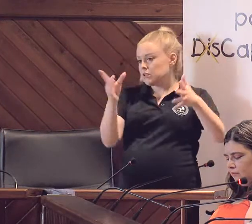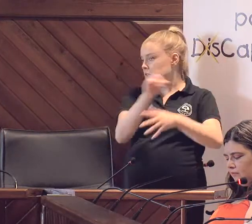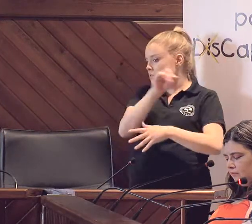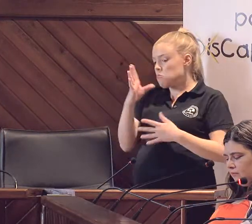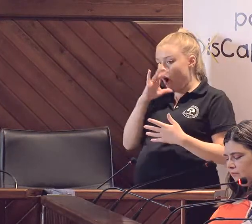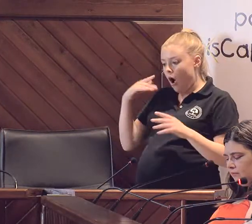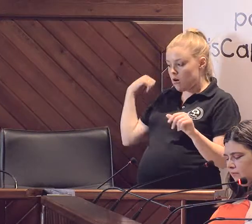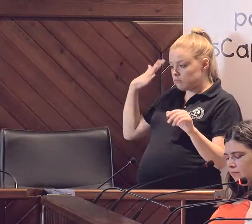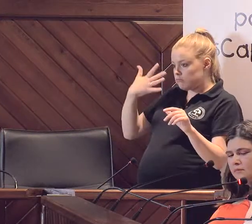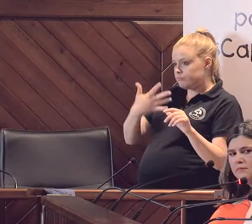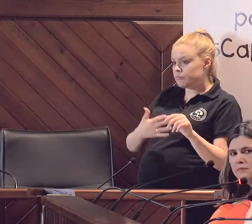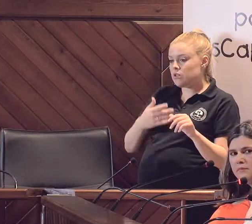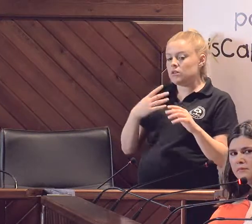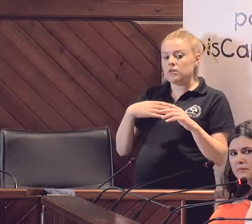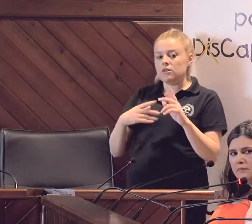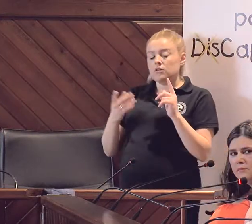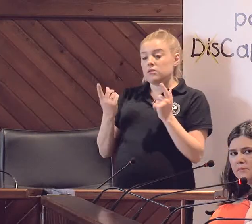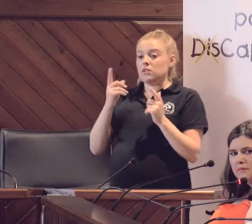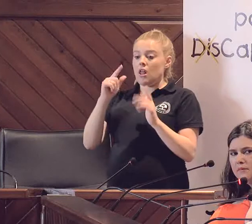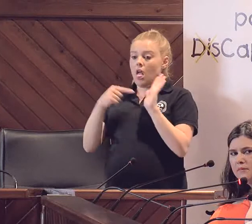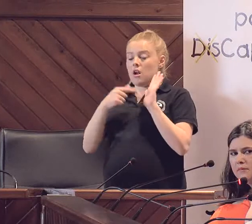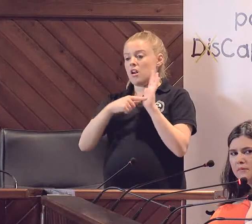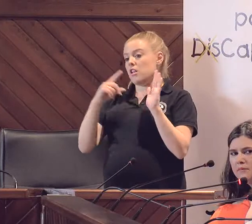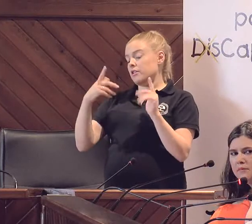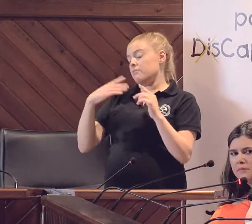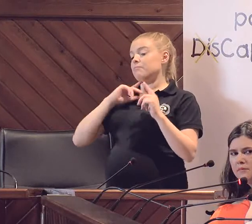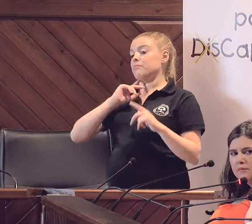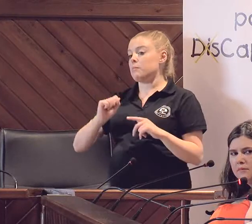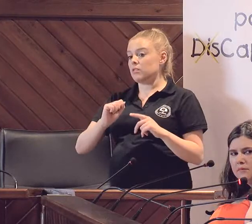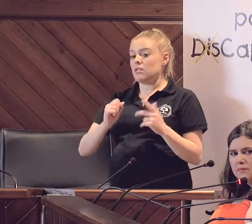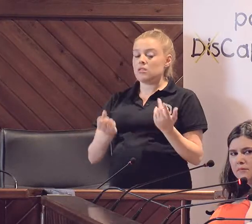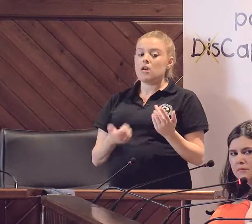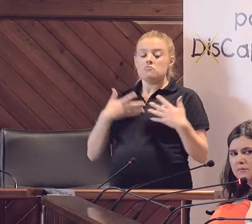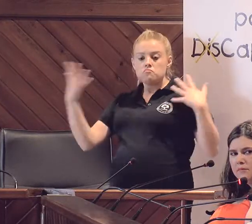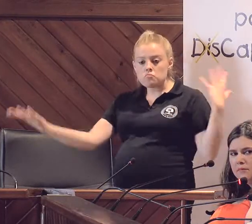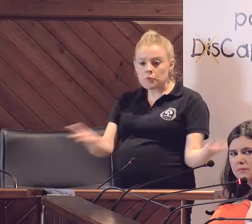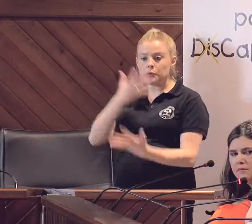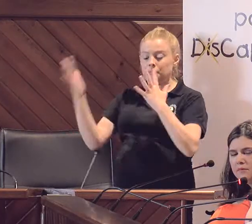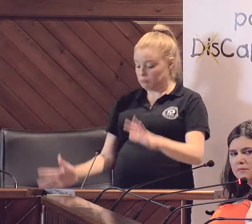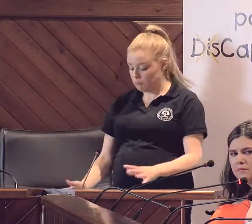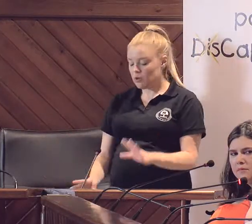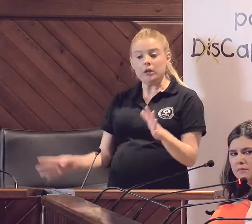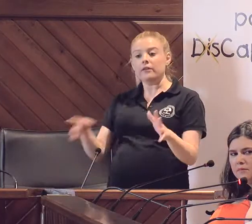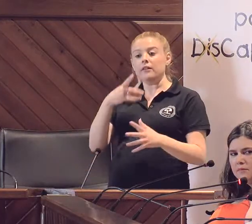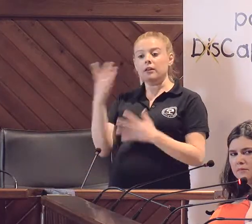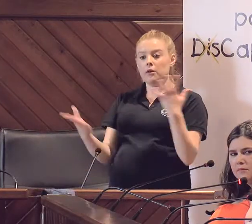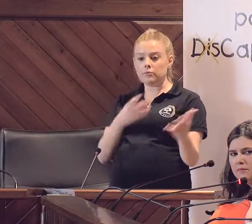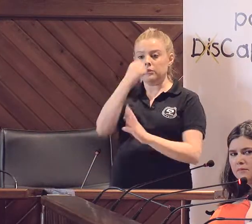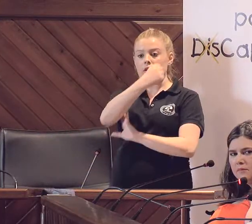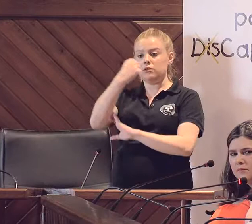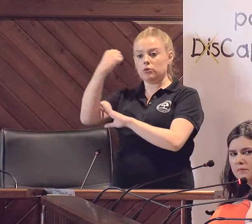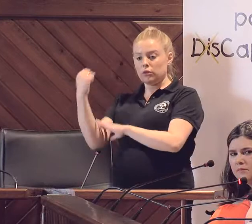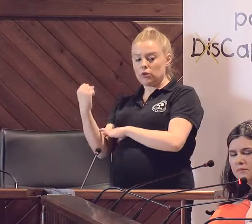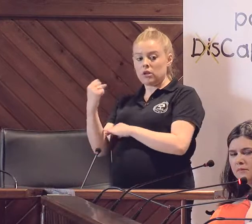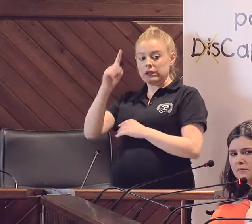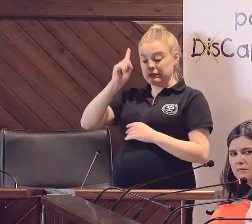de tan larga travesía de la ley de dependencia, consideramos que un impulso y un empuje desde las instituciones y desde todos